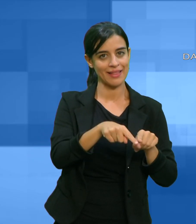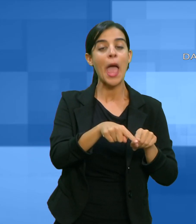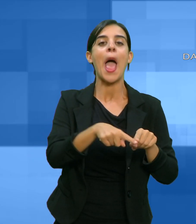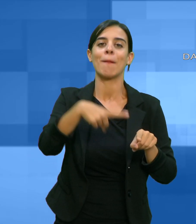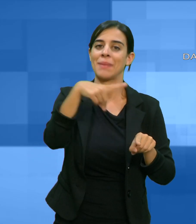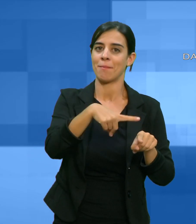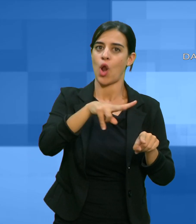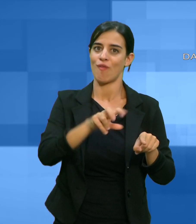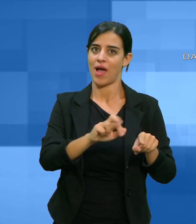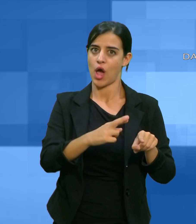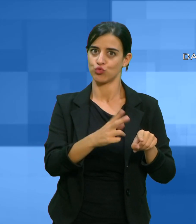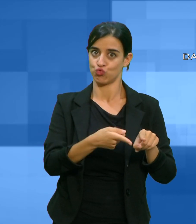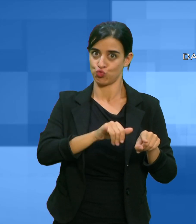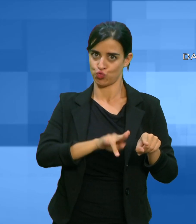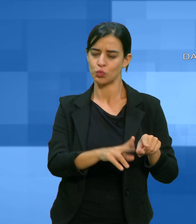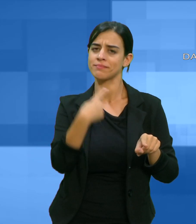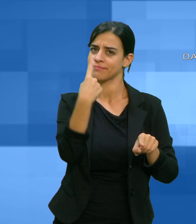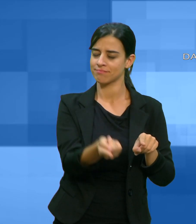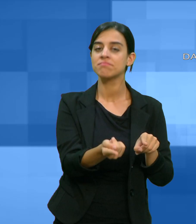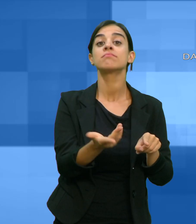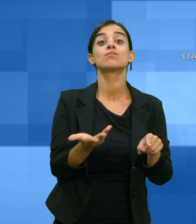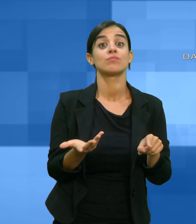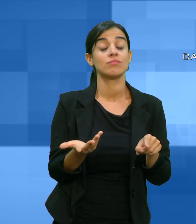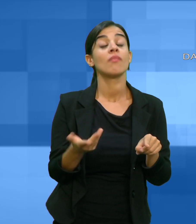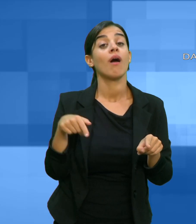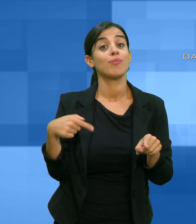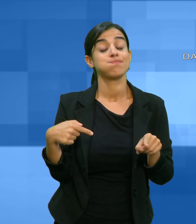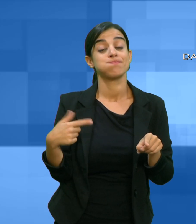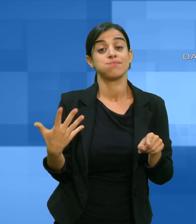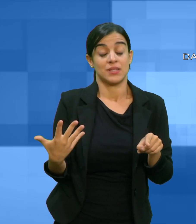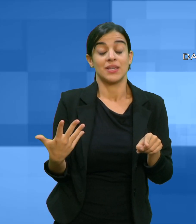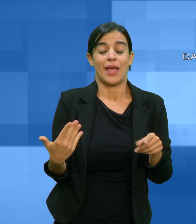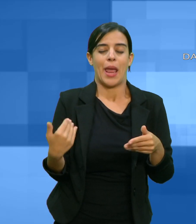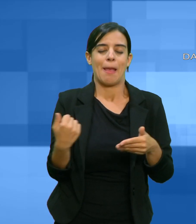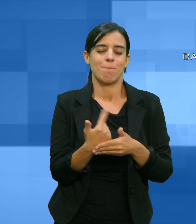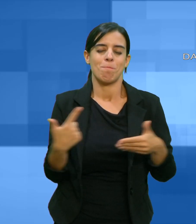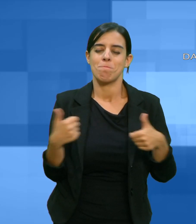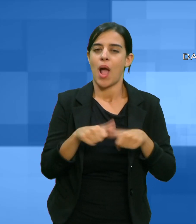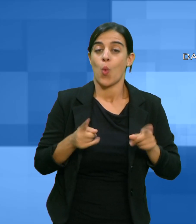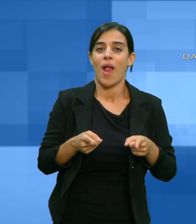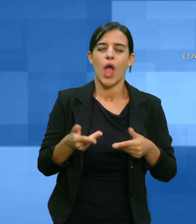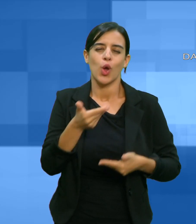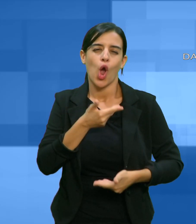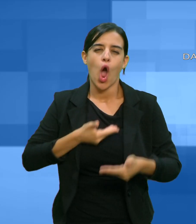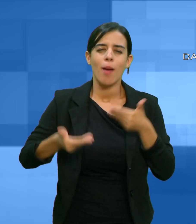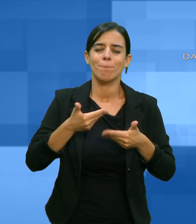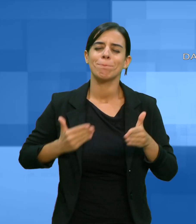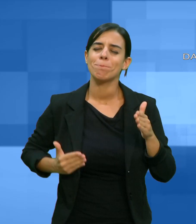sottolineato l'importanza della massima collaborazione per valorizzare il grande